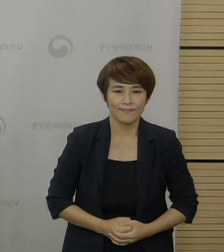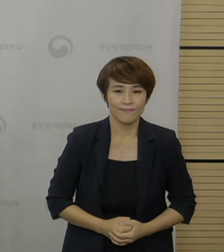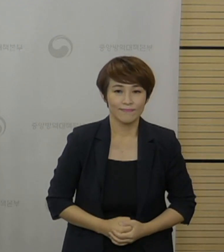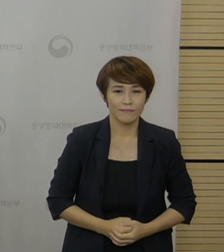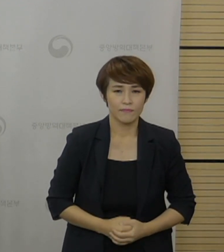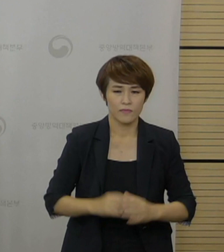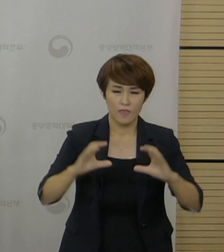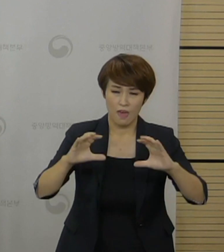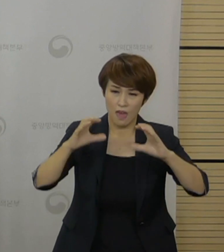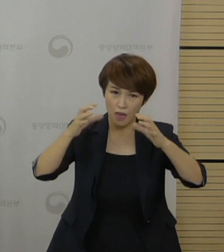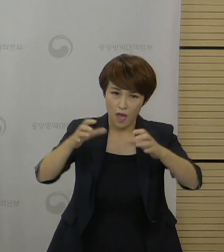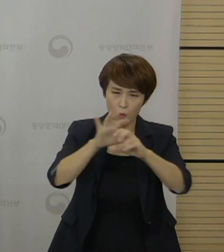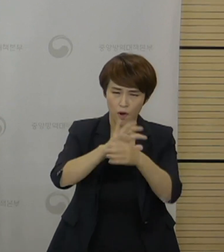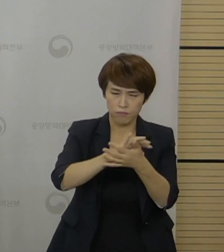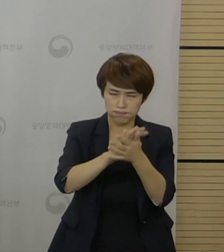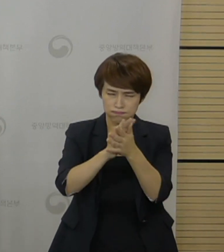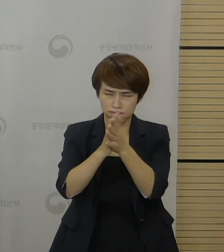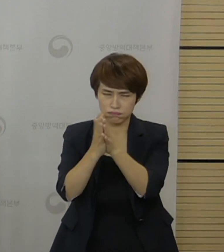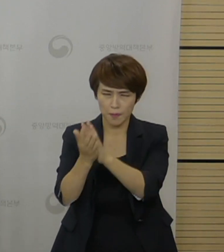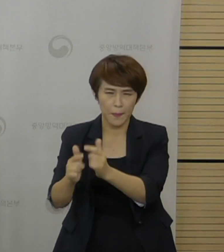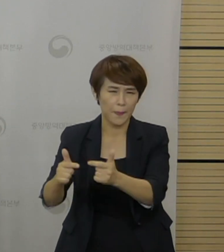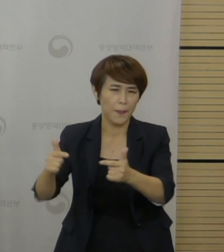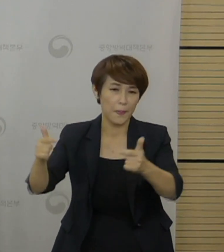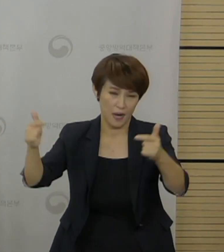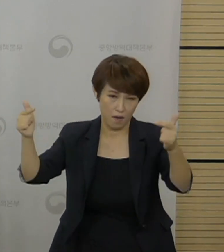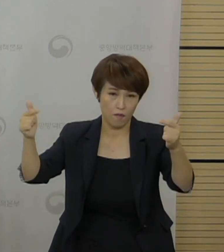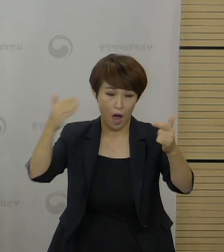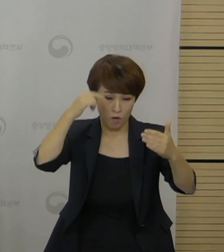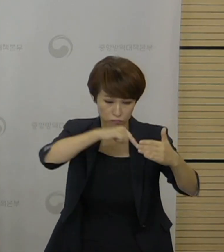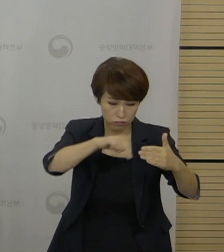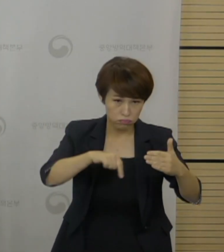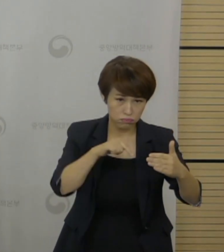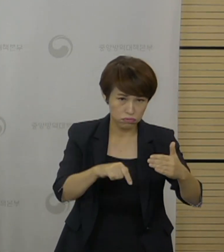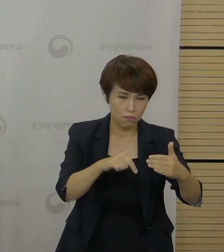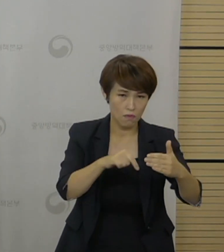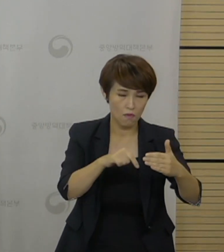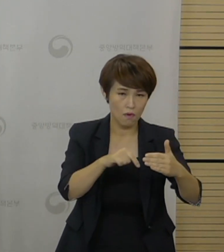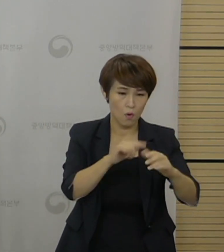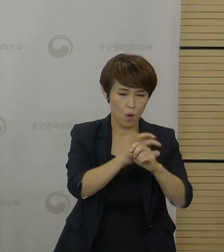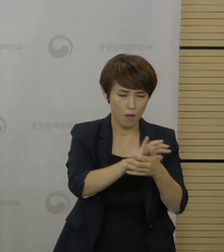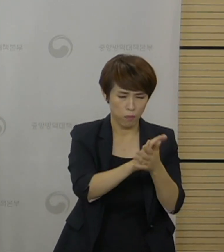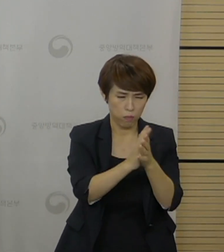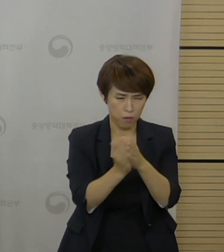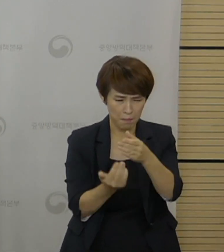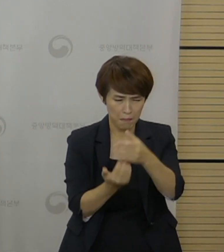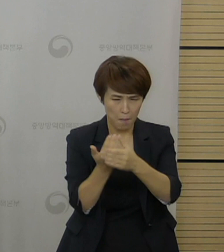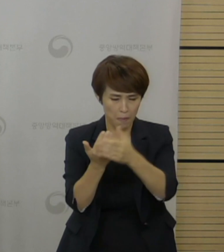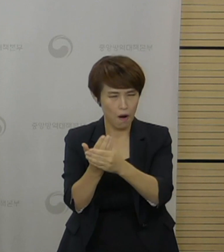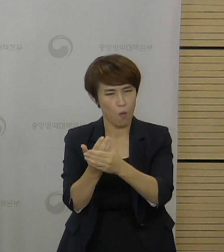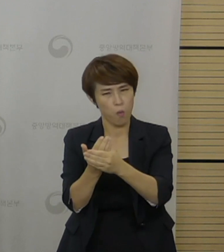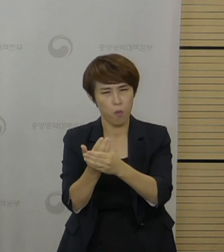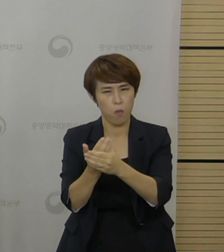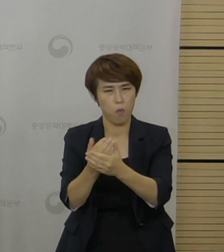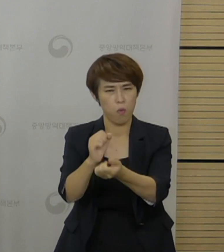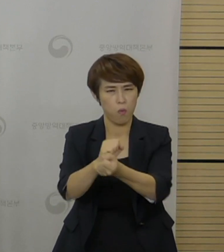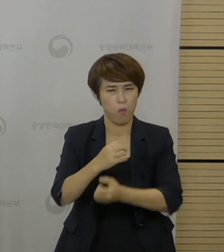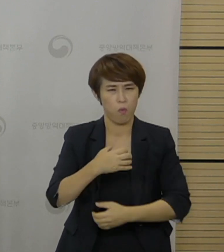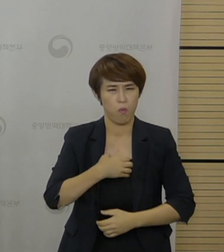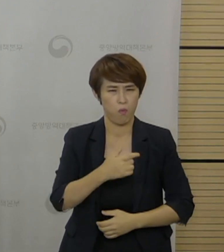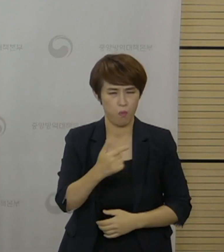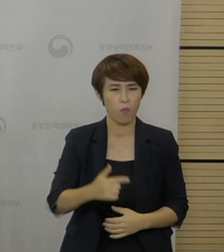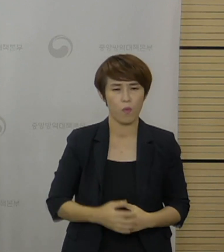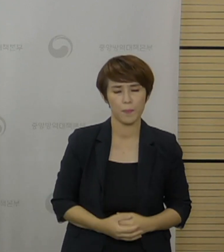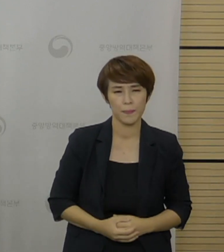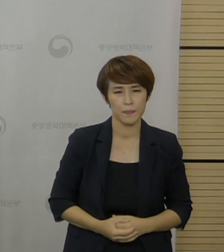전 세계적인 변이 바이러스의 증가세 및 국내에서도 하루 수백 명대 발생 등 감염에 대한 우려는 여전한 상황입니다.